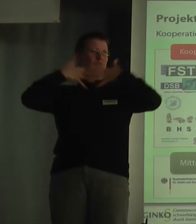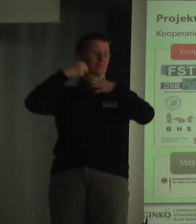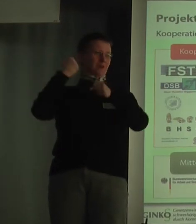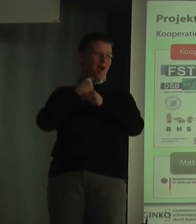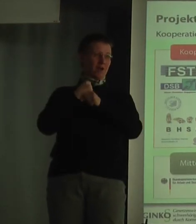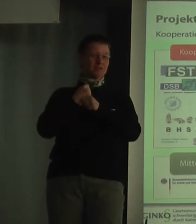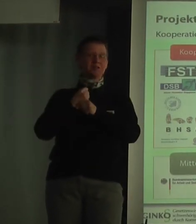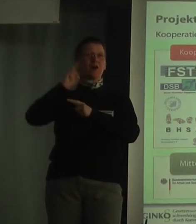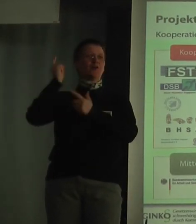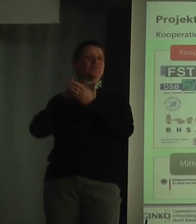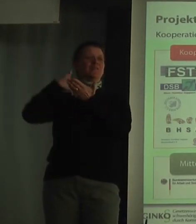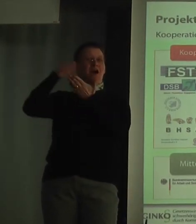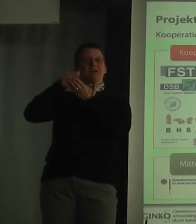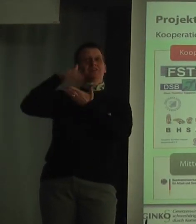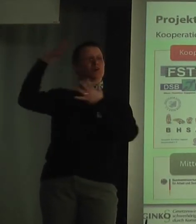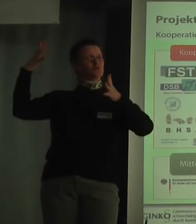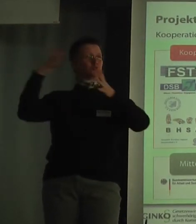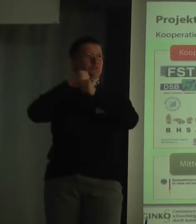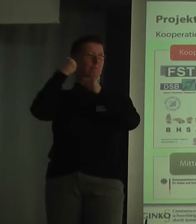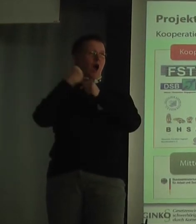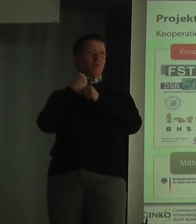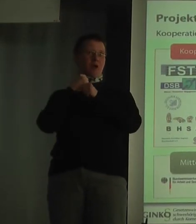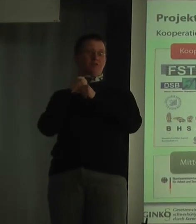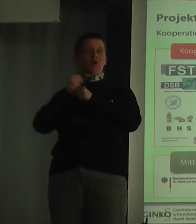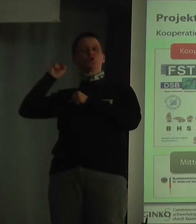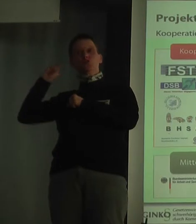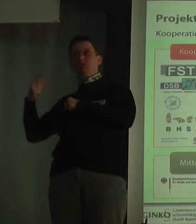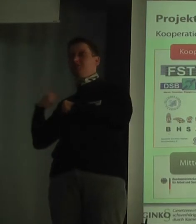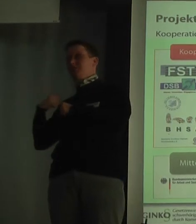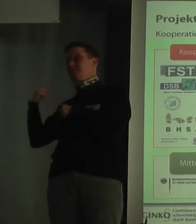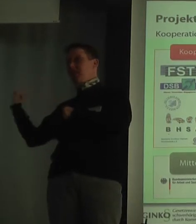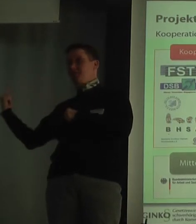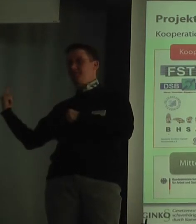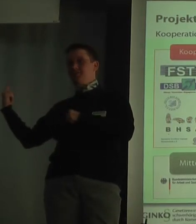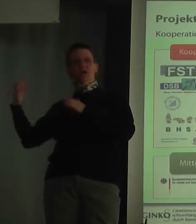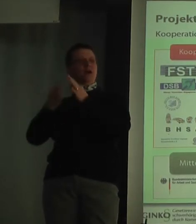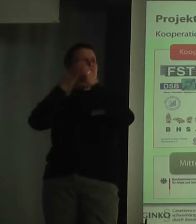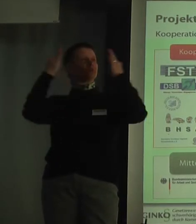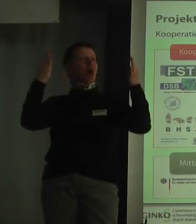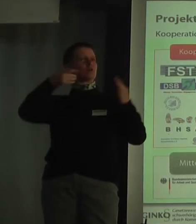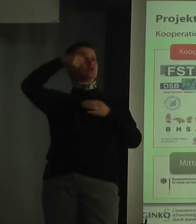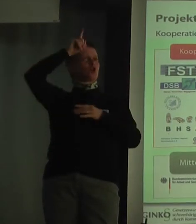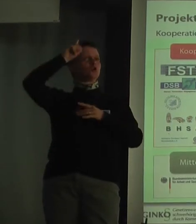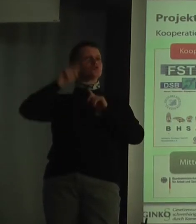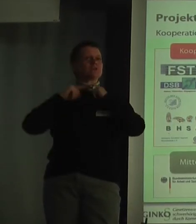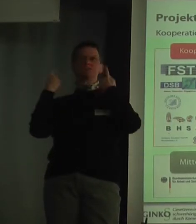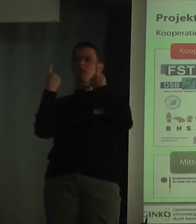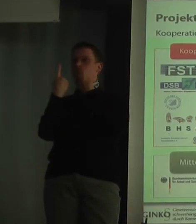werden auch weiter zusammenarbeiten. Davon konnte ich mich bei einer Tagung der Deutschen Gesellschaft für